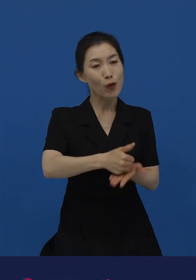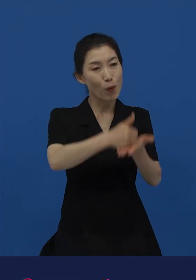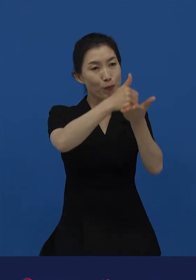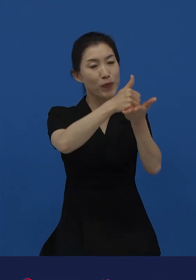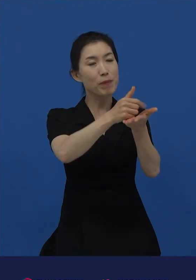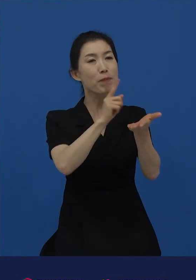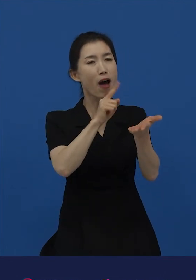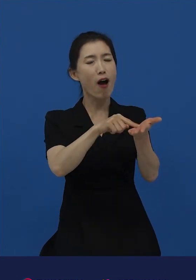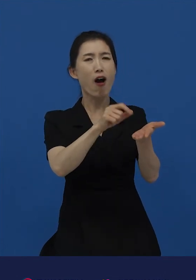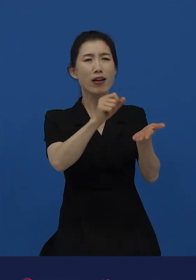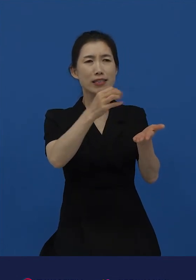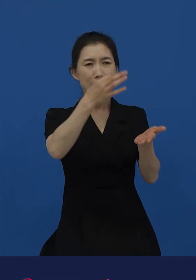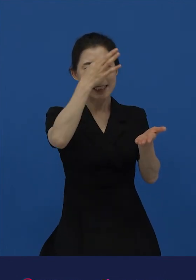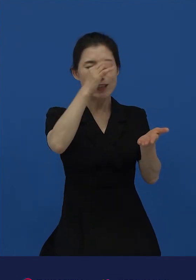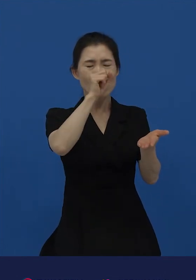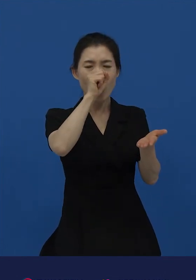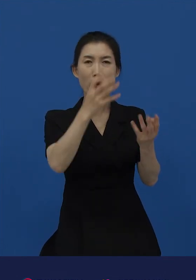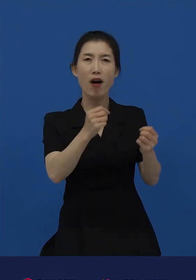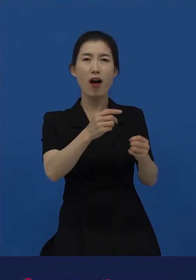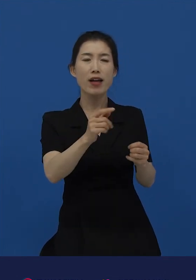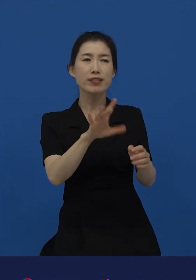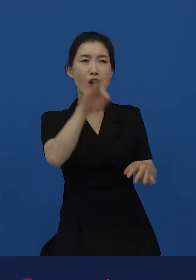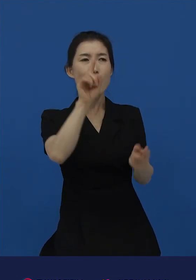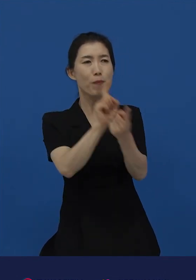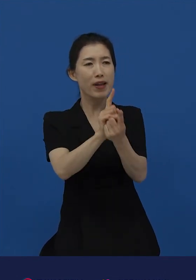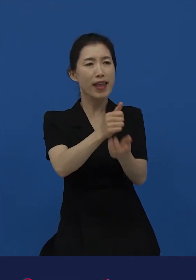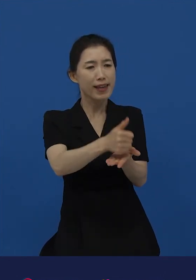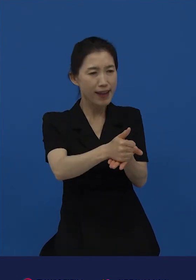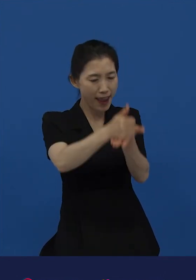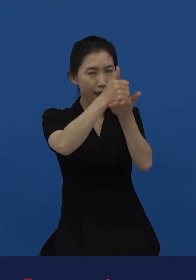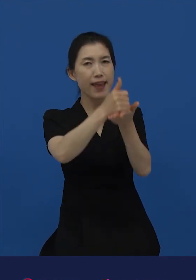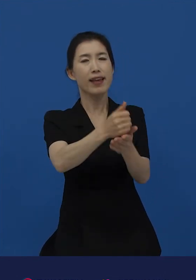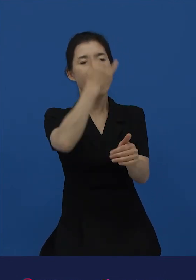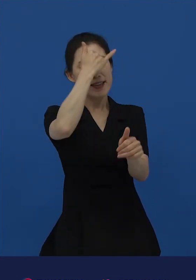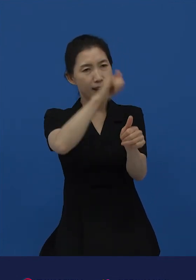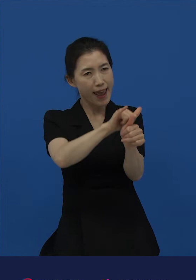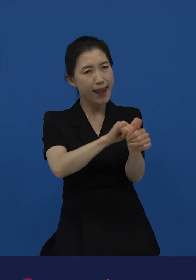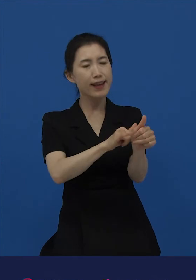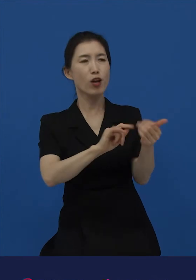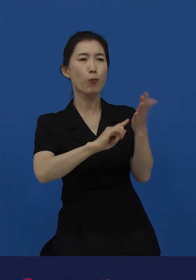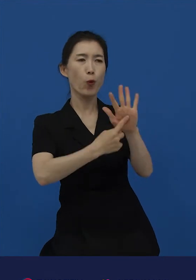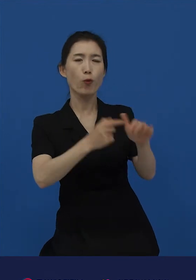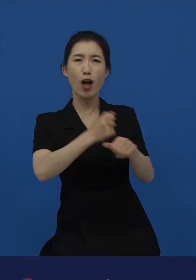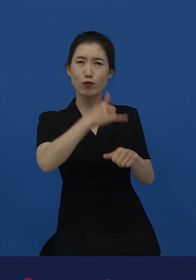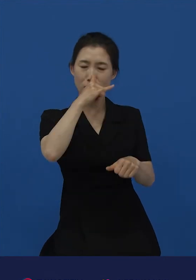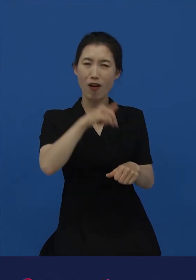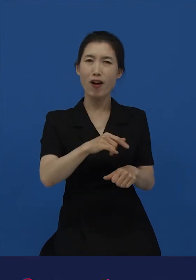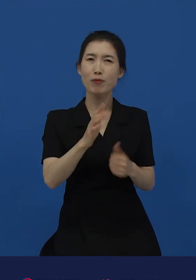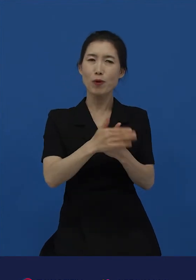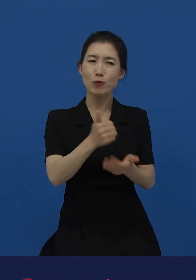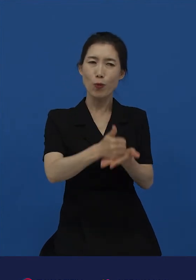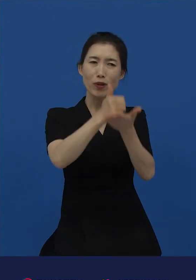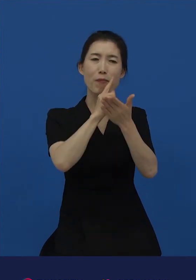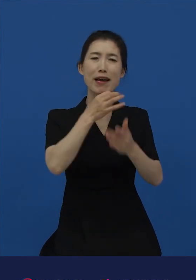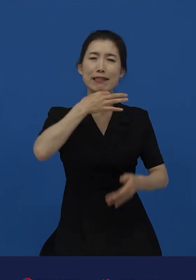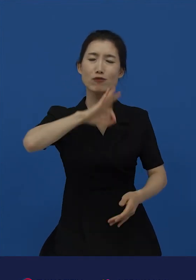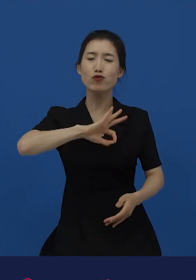높임법의 순기능으로 상대를 존중하는 태도와 예의바른 태도를 드러낼 수 있다는 점을 듭니다.